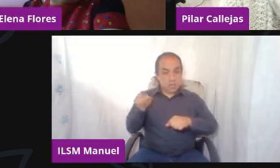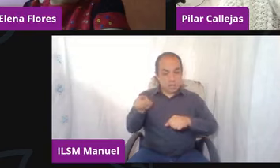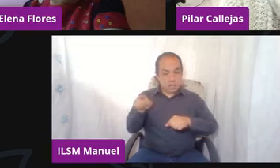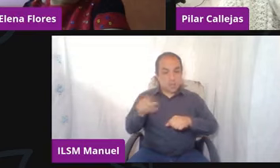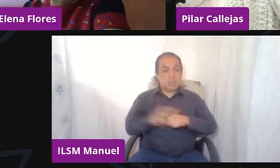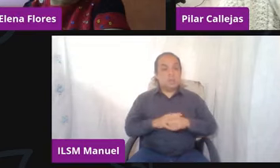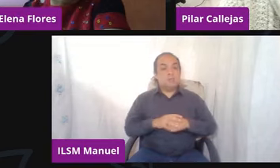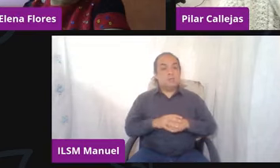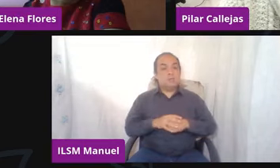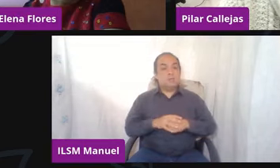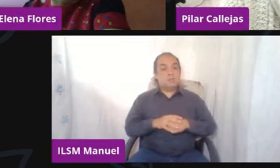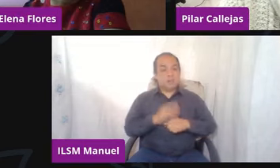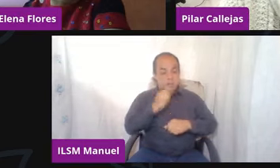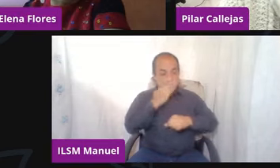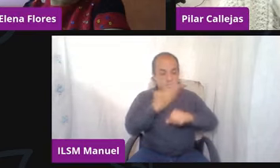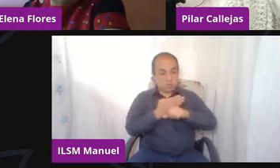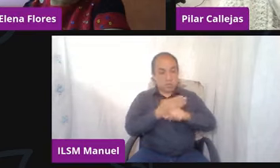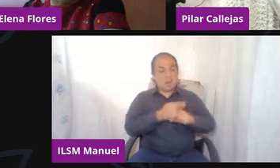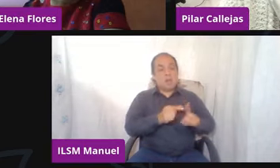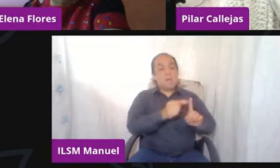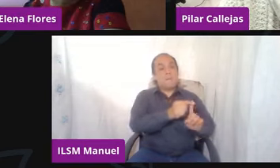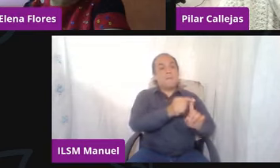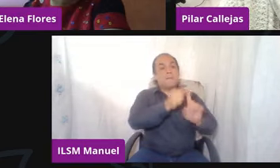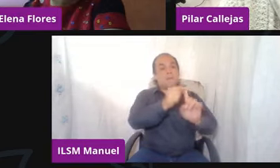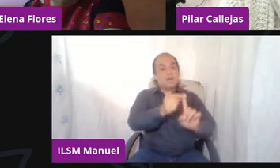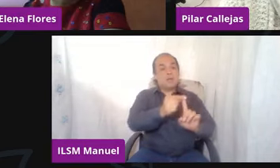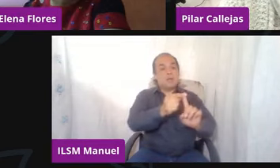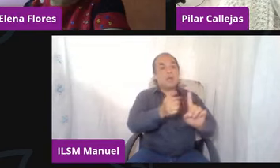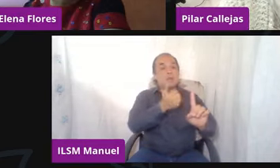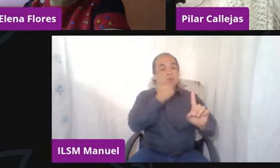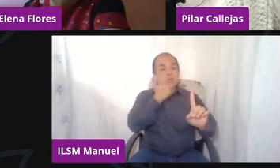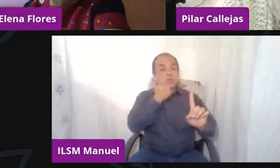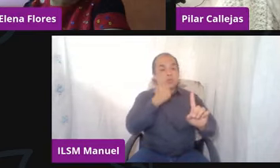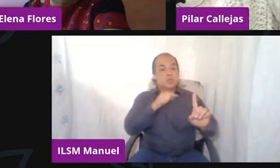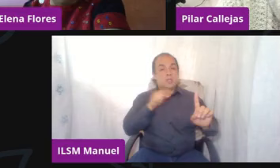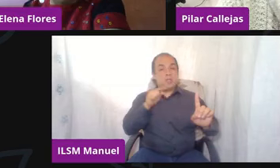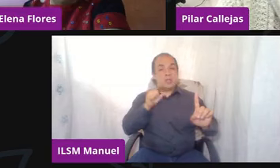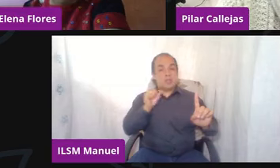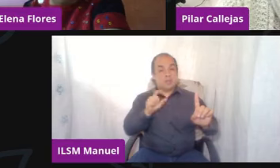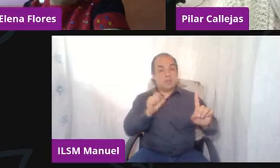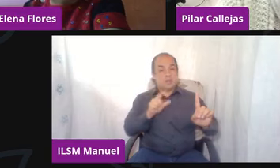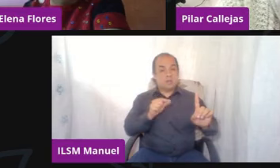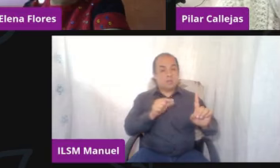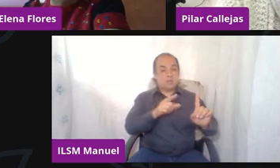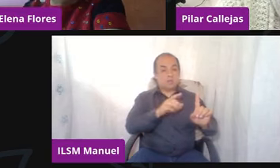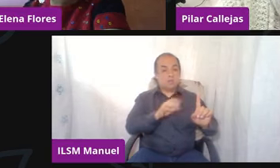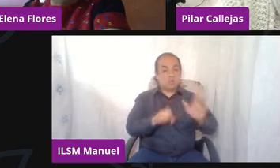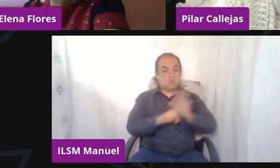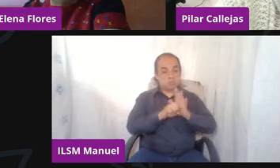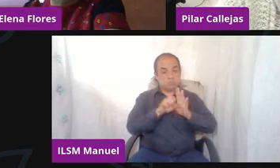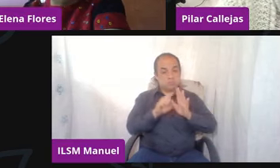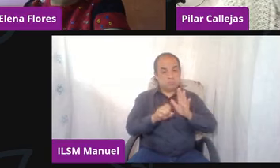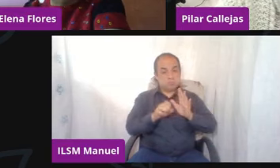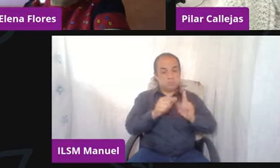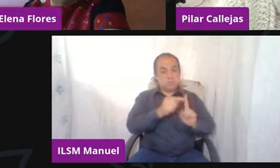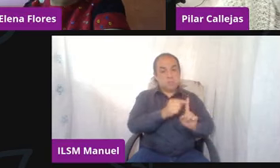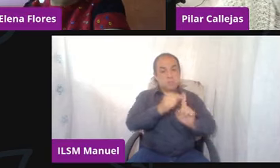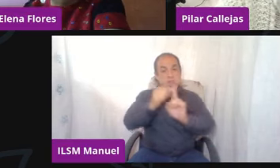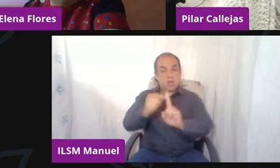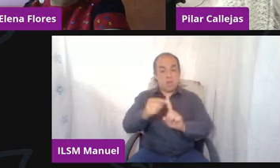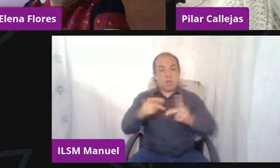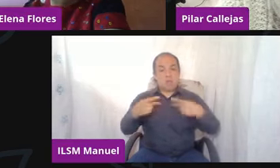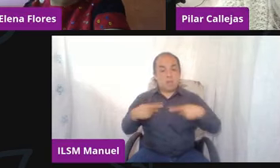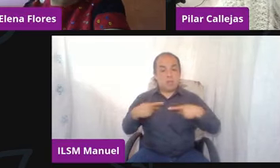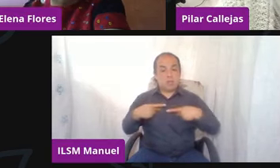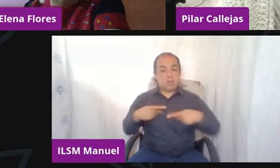orientar al alumno y a lo mejor al maestro le toca derivarlo ya sea con el orientador, ¿no?